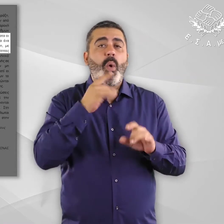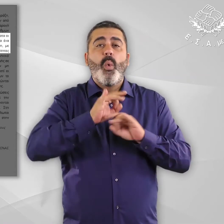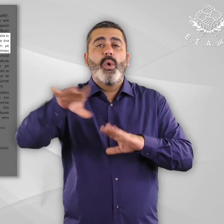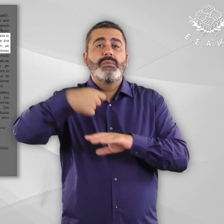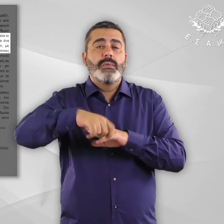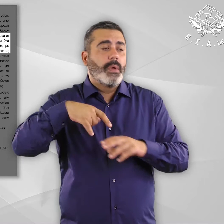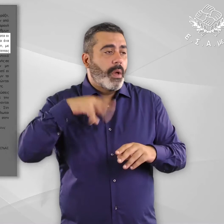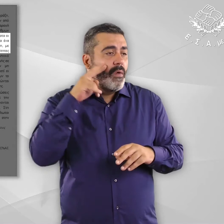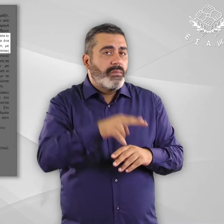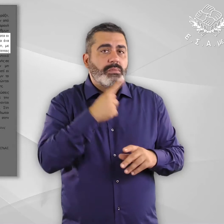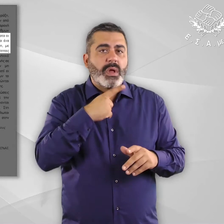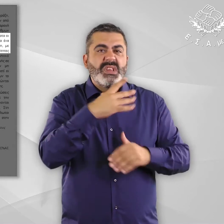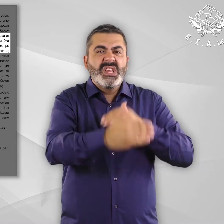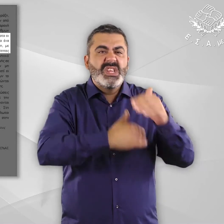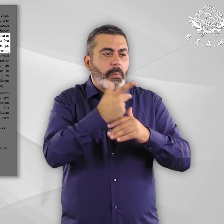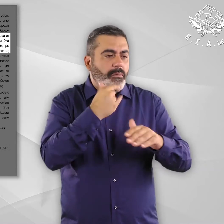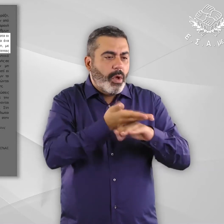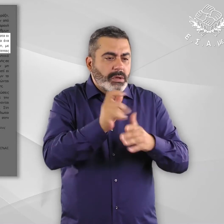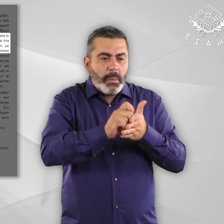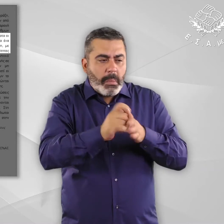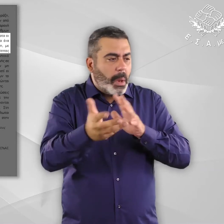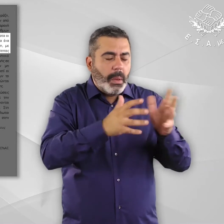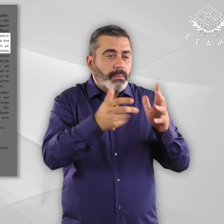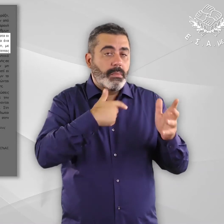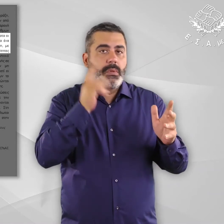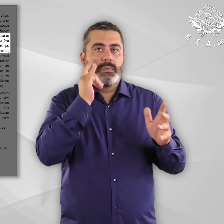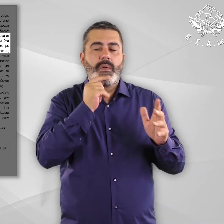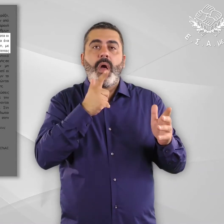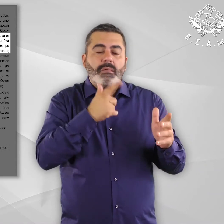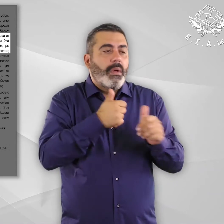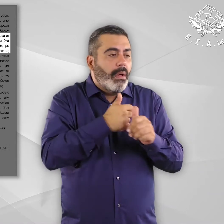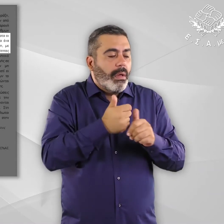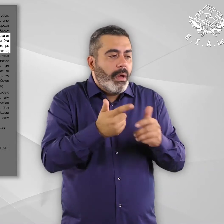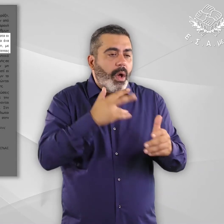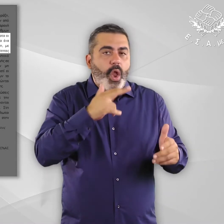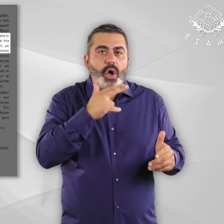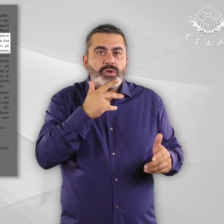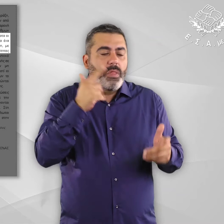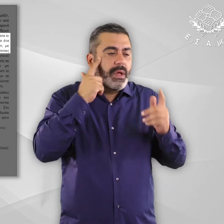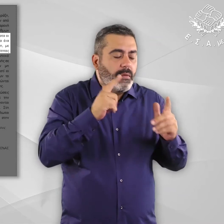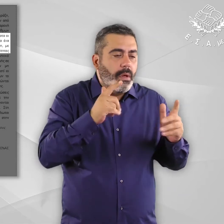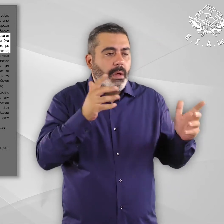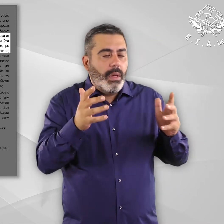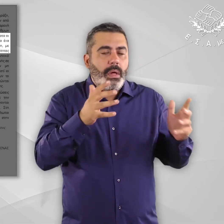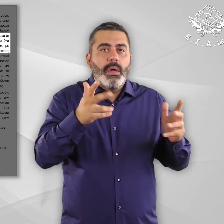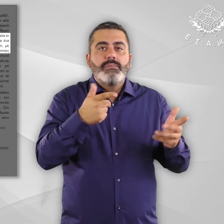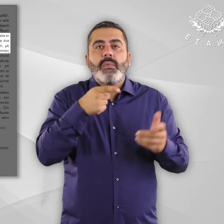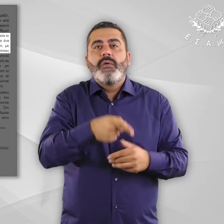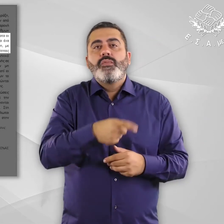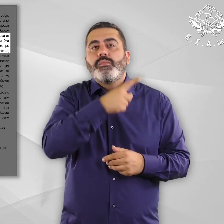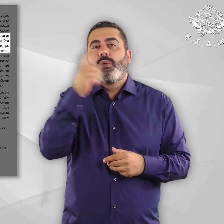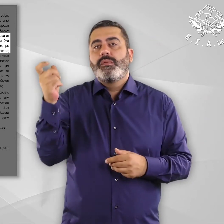παρακολουθούν χωρίς βοήθεια ένα περίοπλοκο σύστημα ασύλου, χωρίς επαρκή πληροφόρηση, με γλωσσικά εμπόδια,